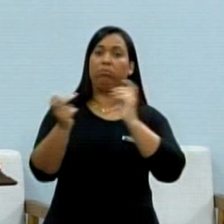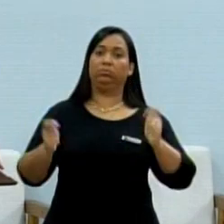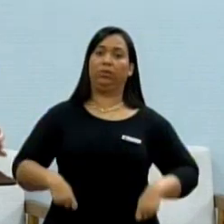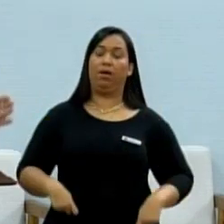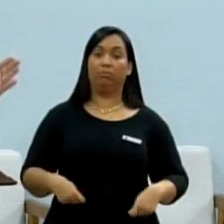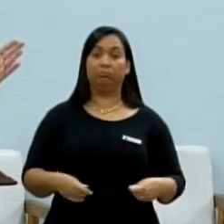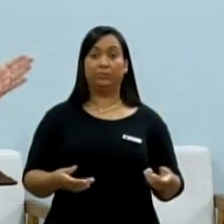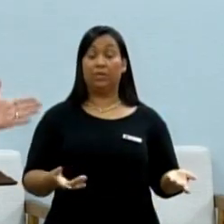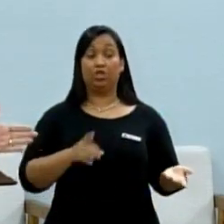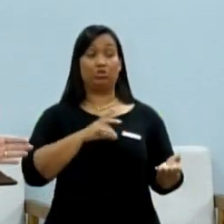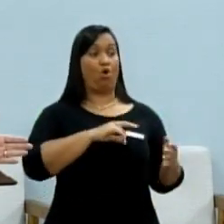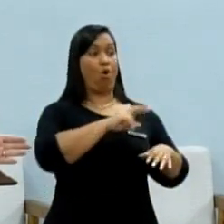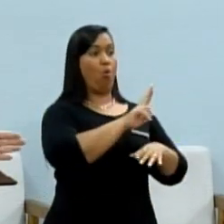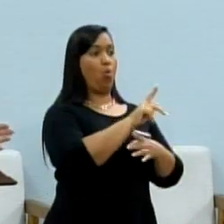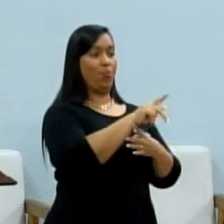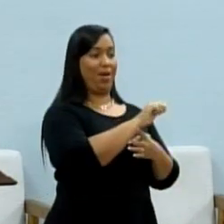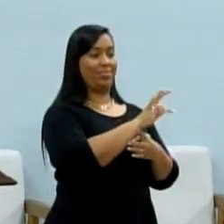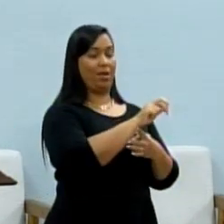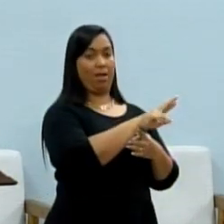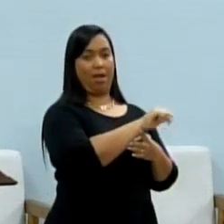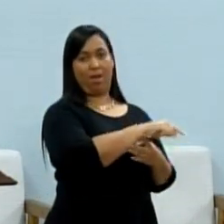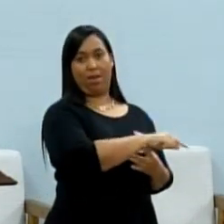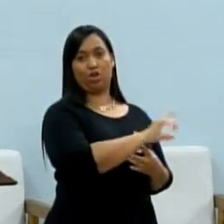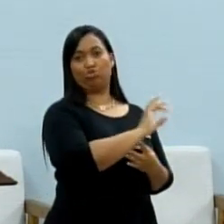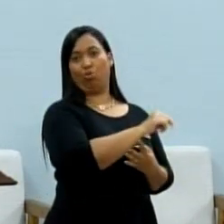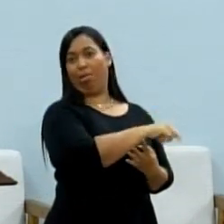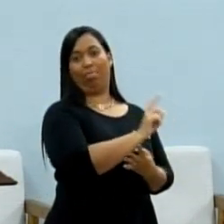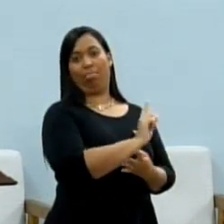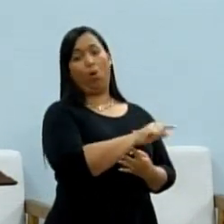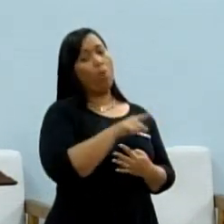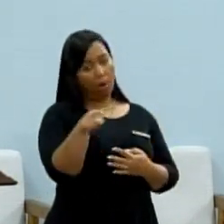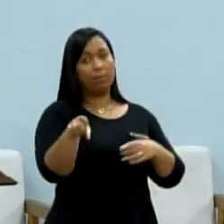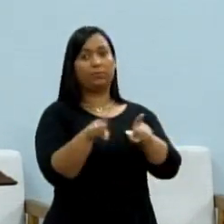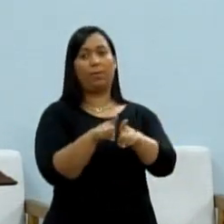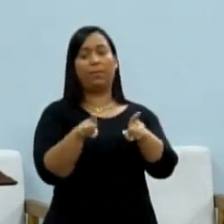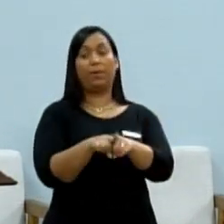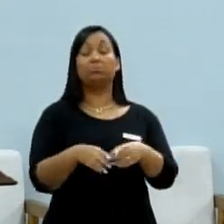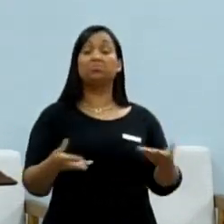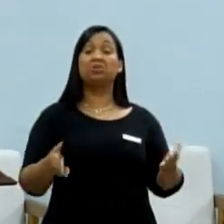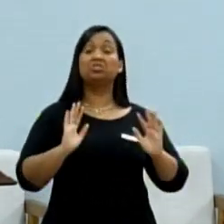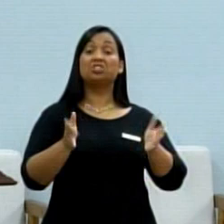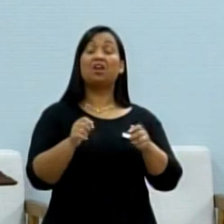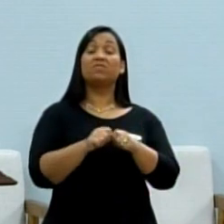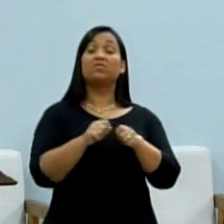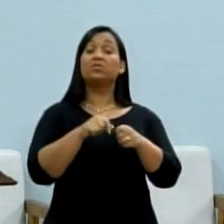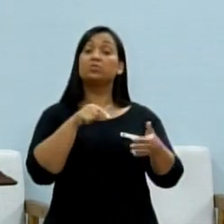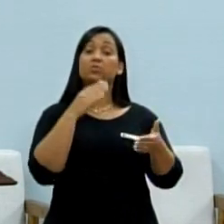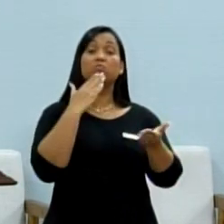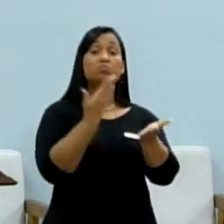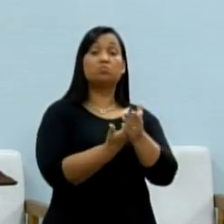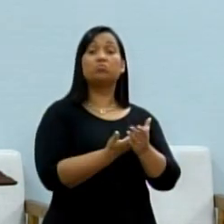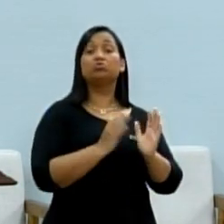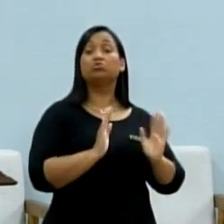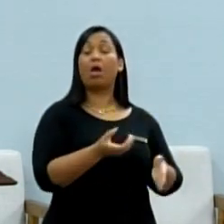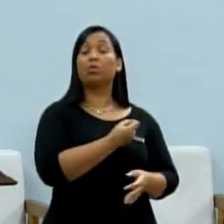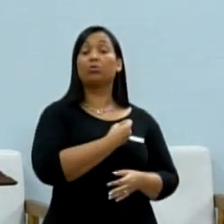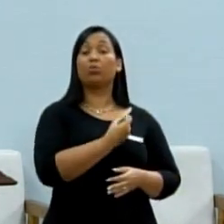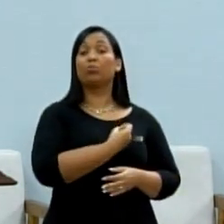não só na Upa Tangará, que é na zona sul da nossa cidade. Então, eu já fiz até uma indicação, que é a número